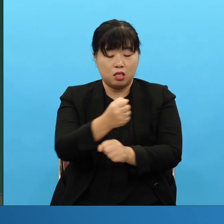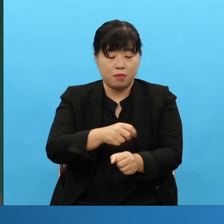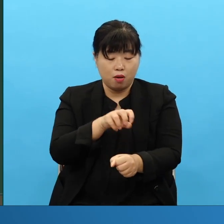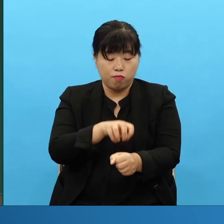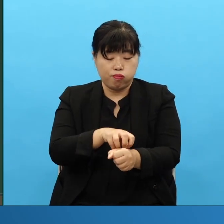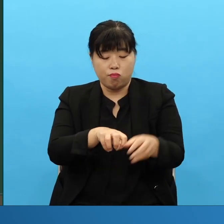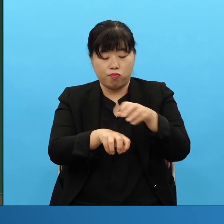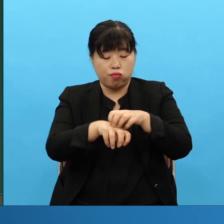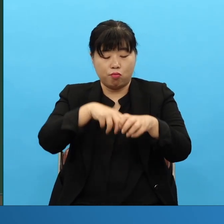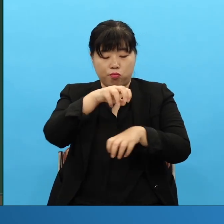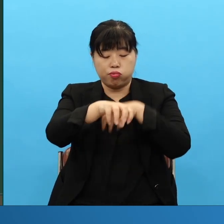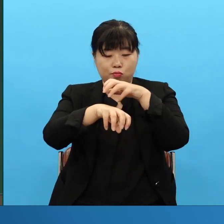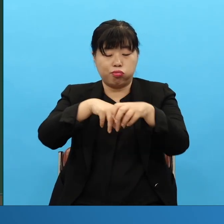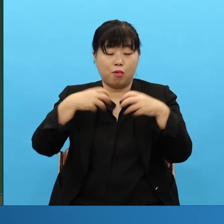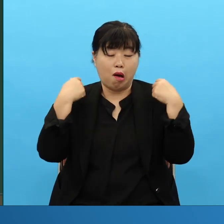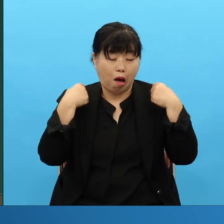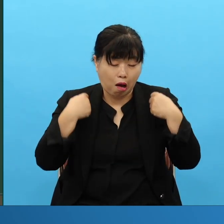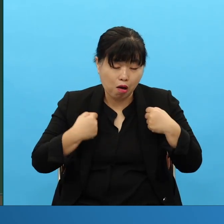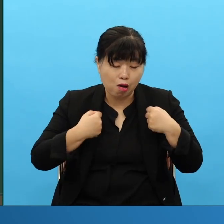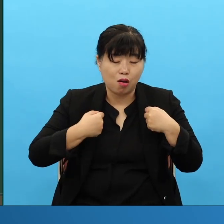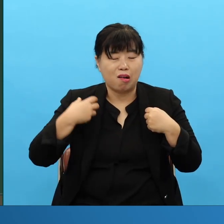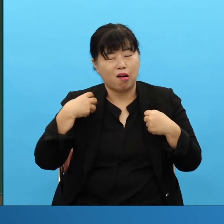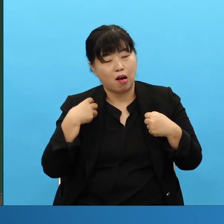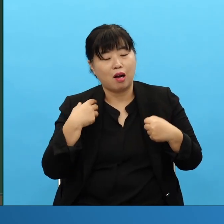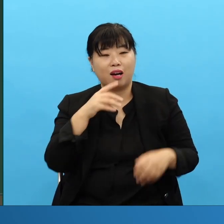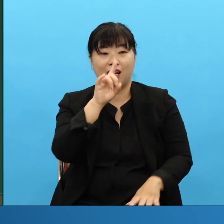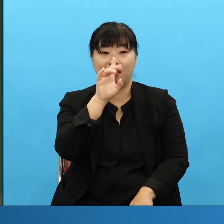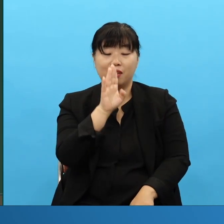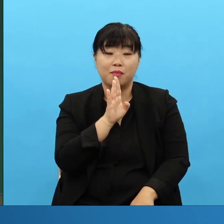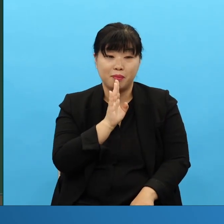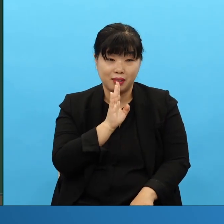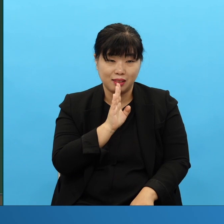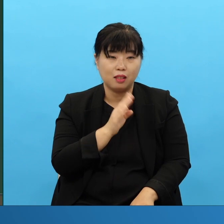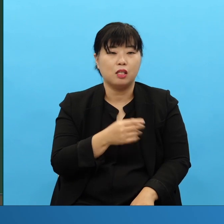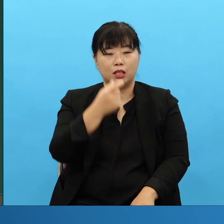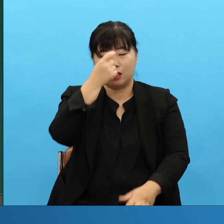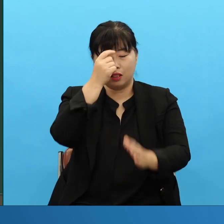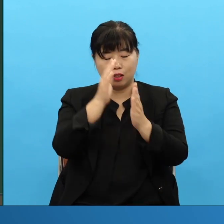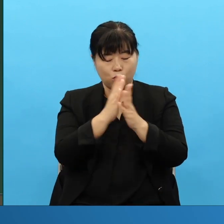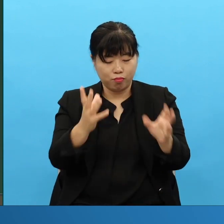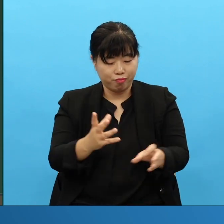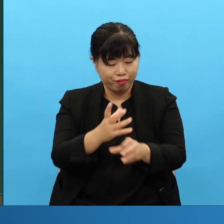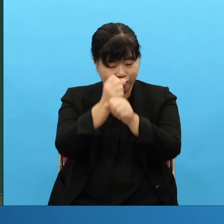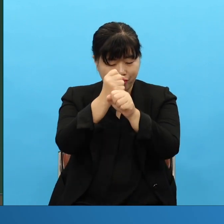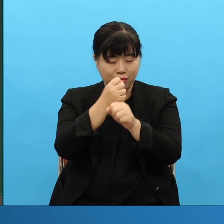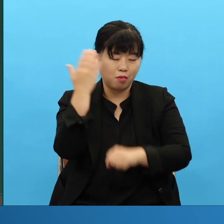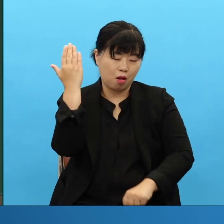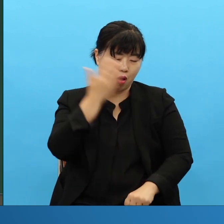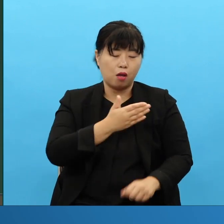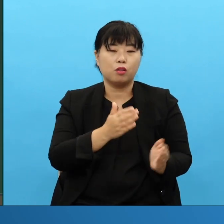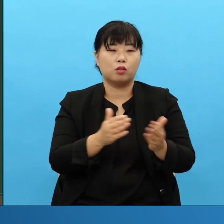순례자는 전도를 어떻게 되겠다는 전체가 딱 정리되어 있어야 돼요